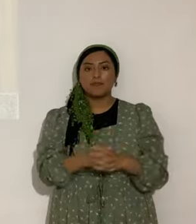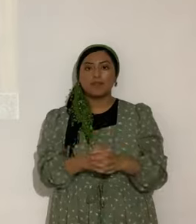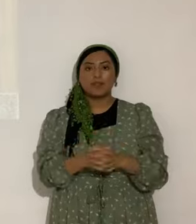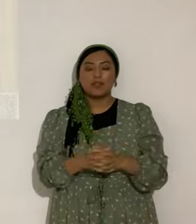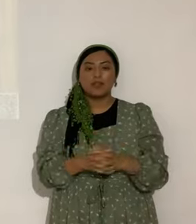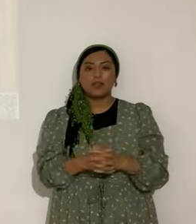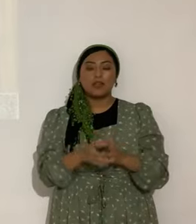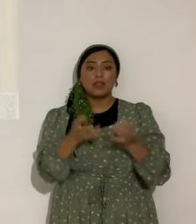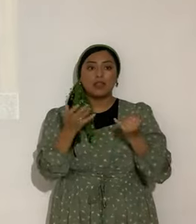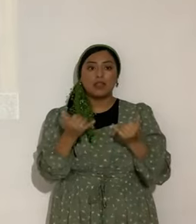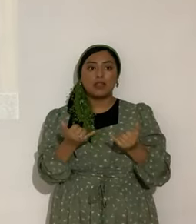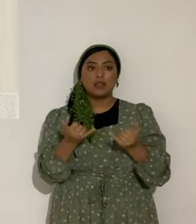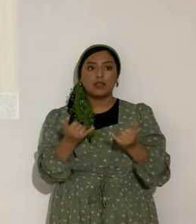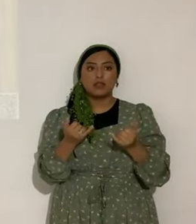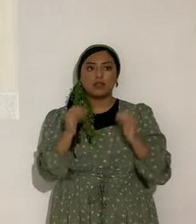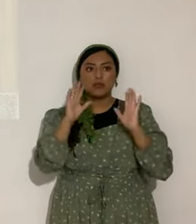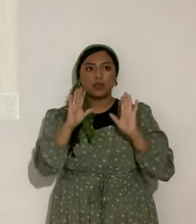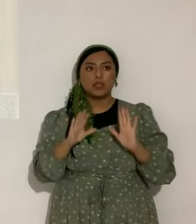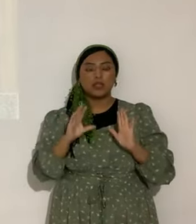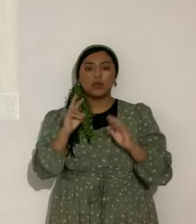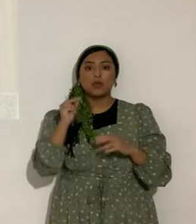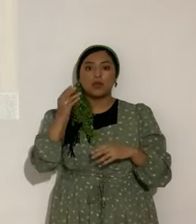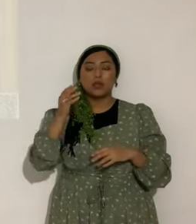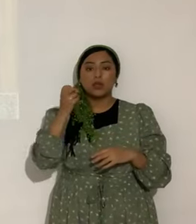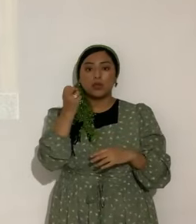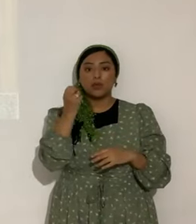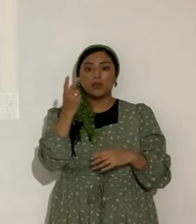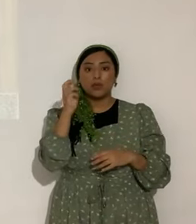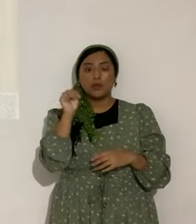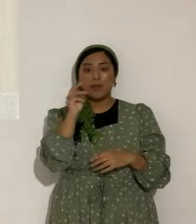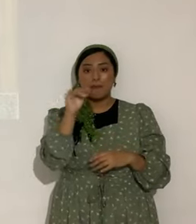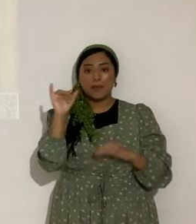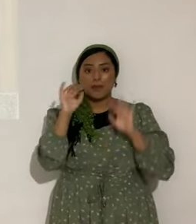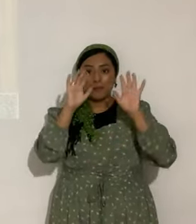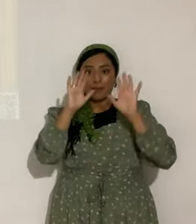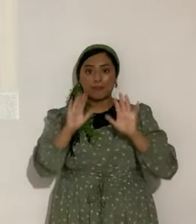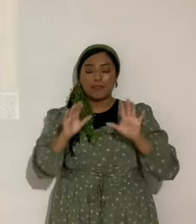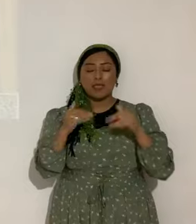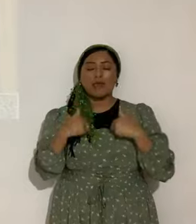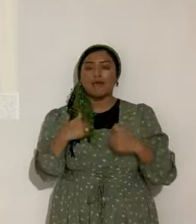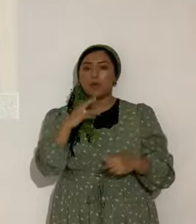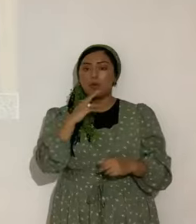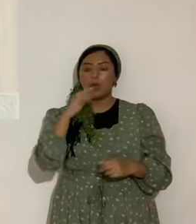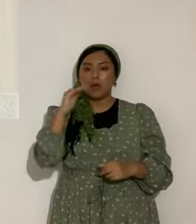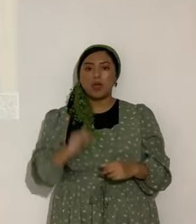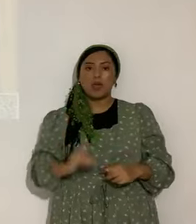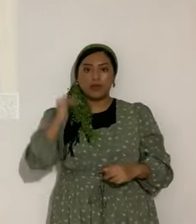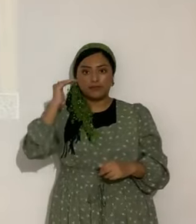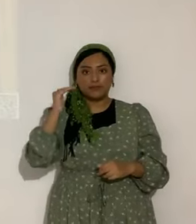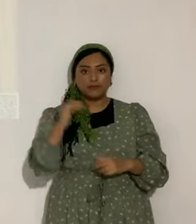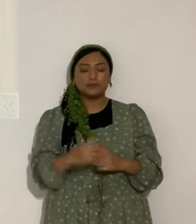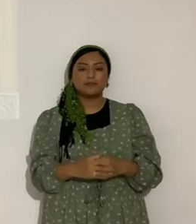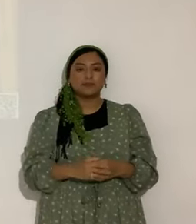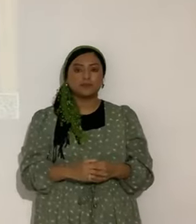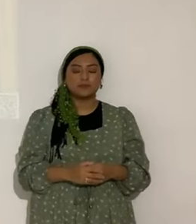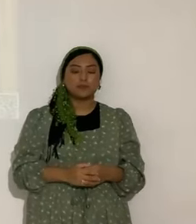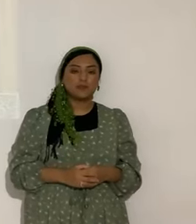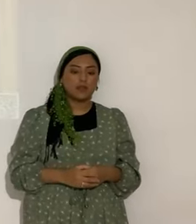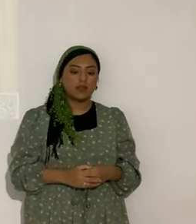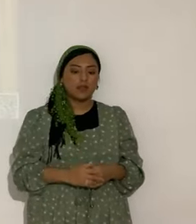Este domingo, bueno, no este, ¿verdad? El domingo 12 de mayo va a haber Tevilot, bautizos. ¿Sí? Tevilot, la inmersión en Nahua, en